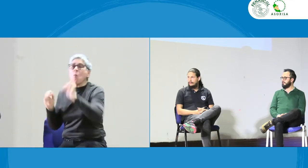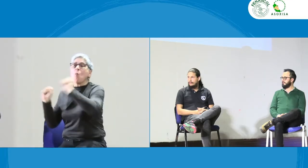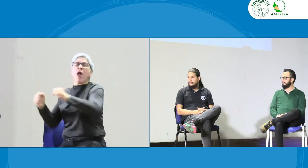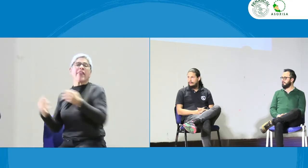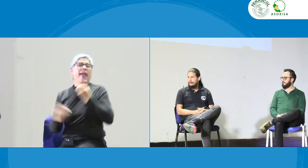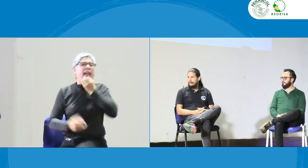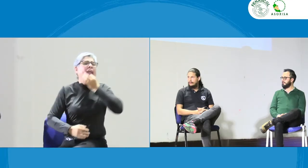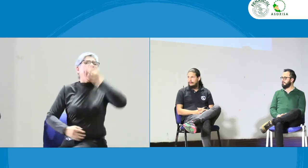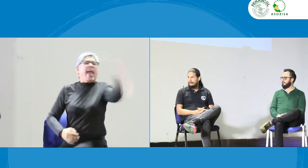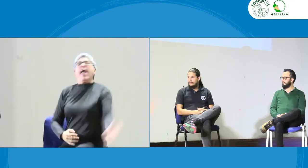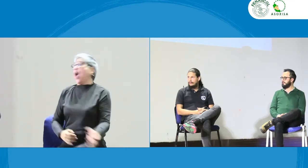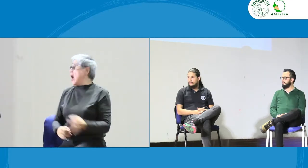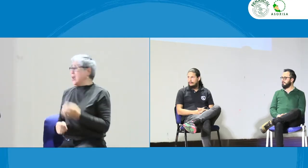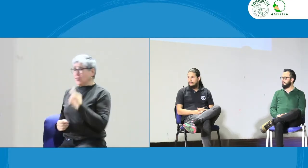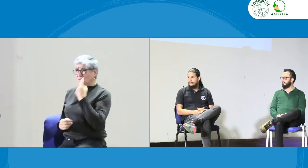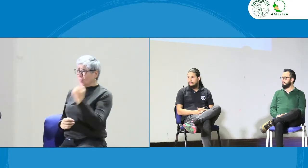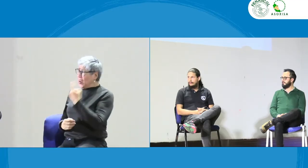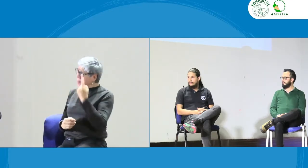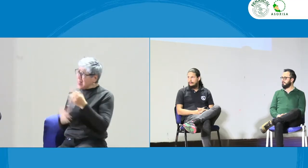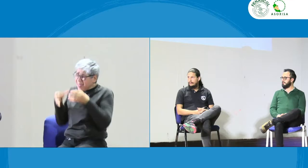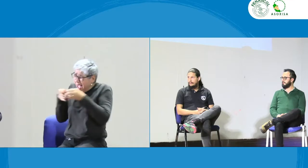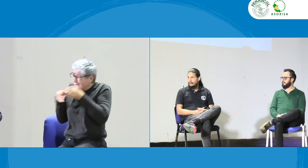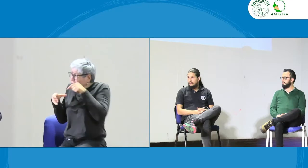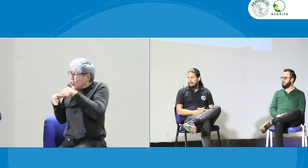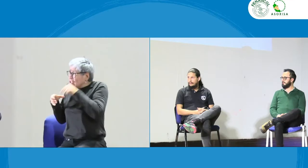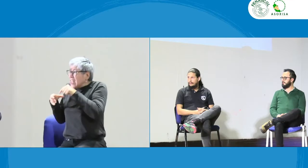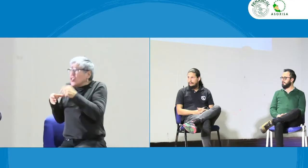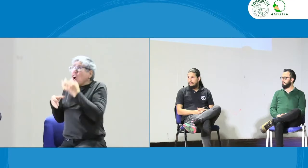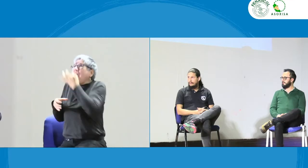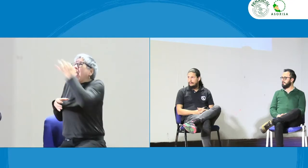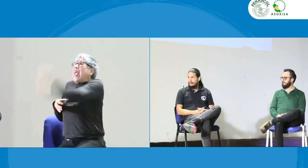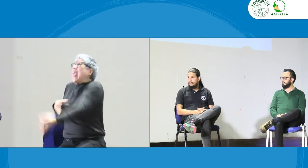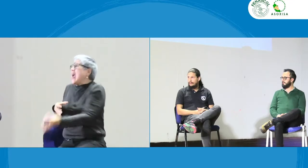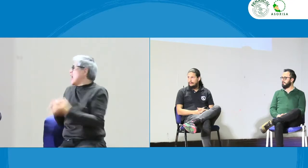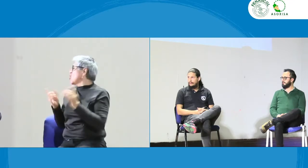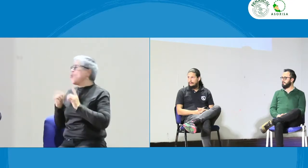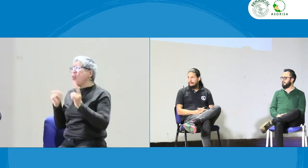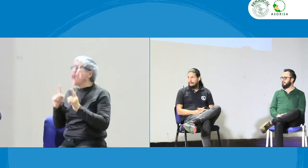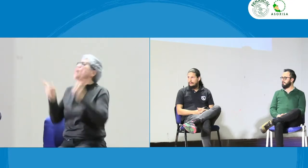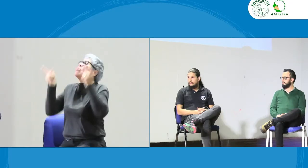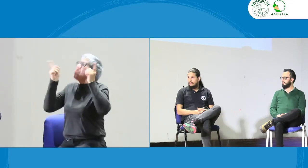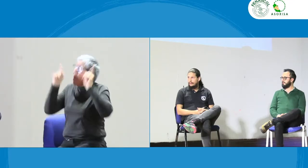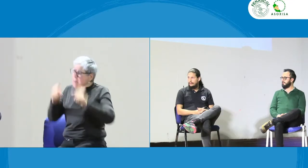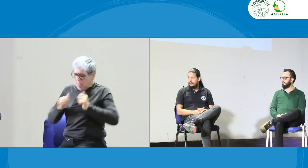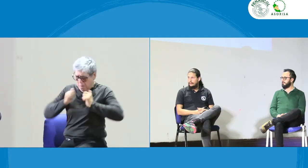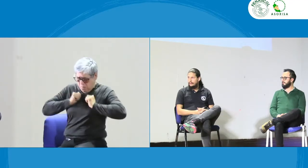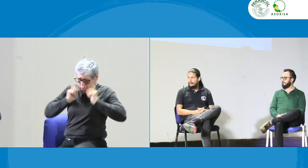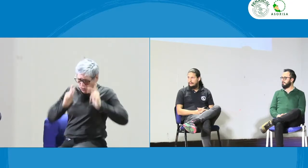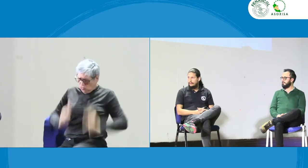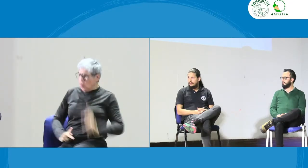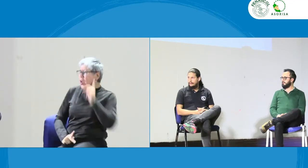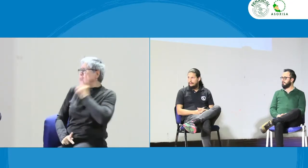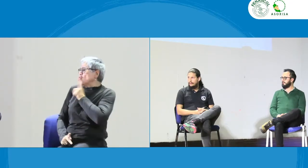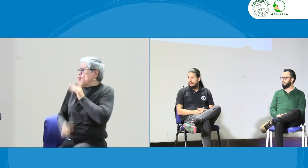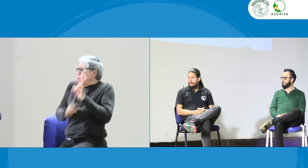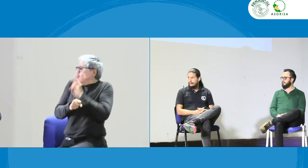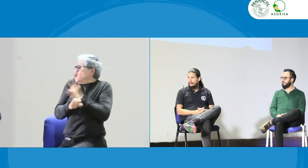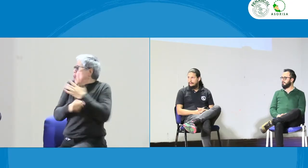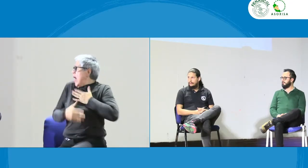servicio o si este hace un mal comercio se puede denunciar una queja pero creo que esto puede